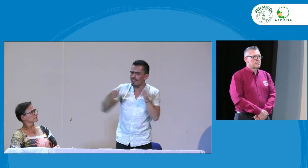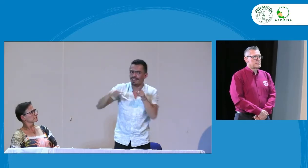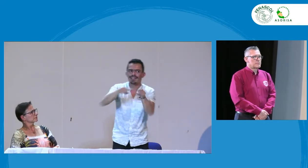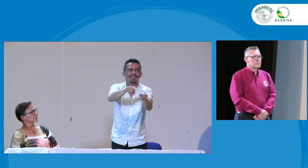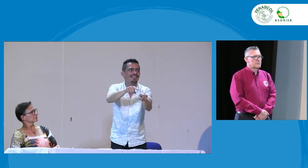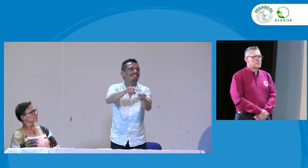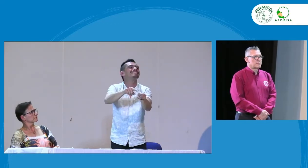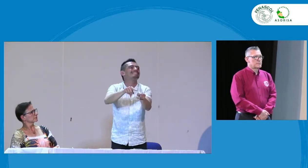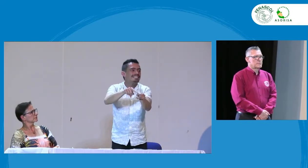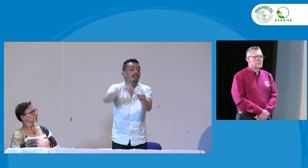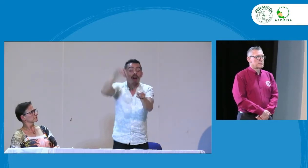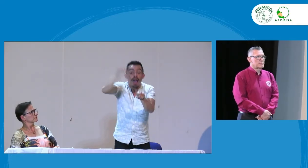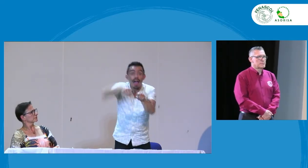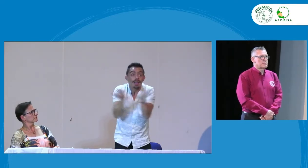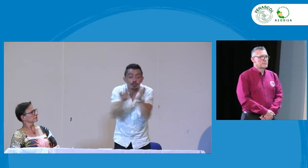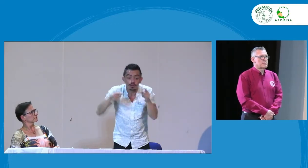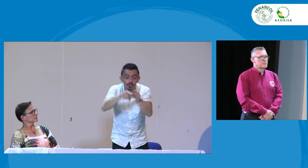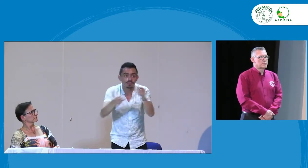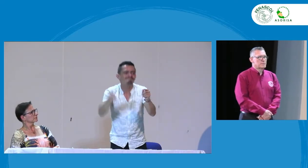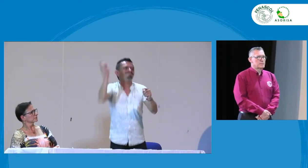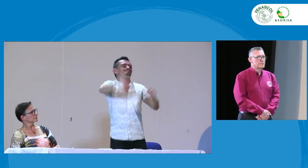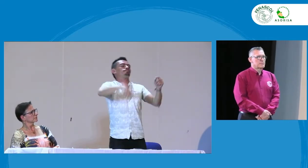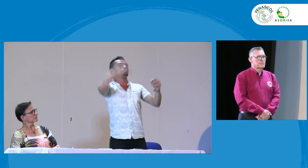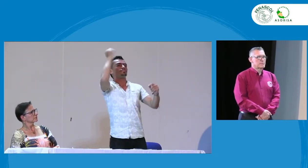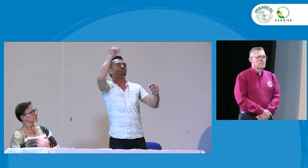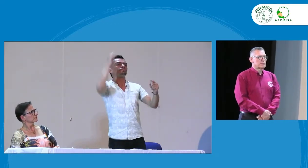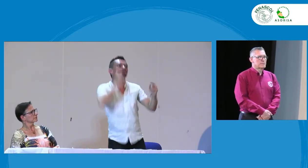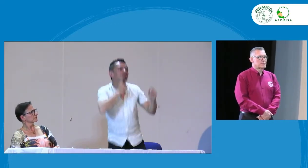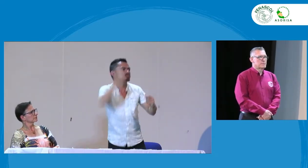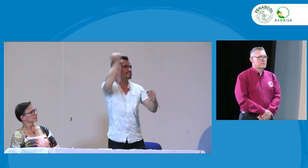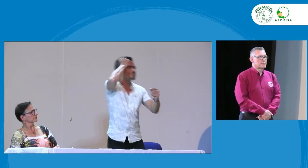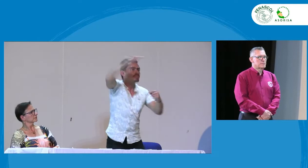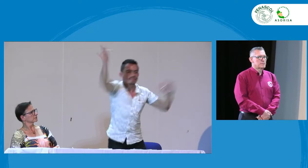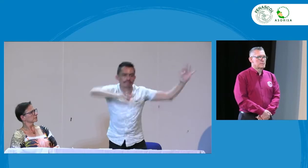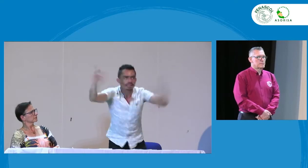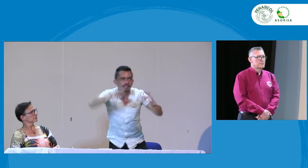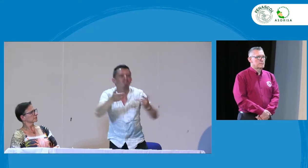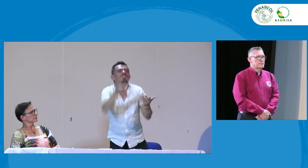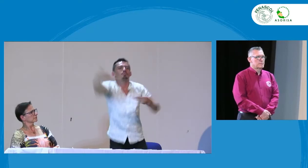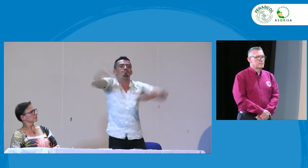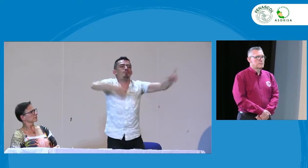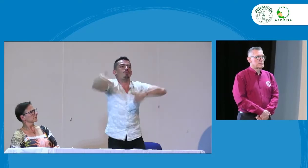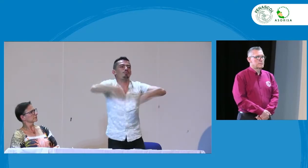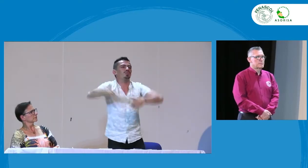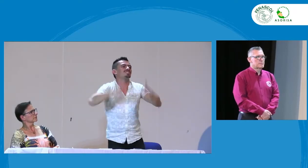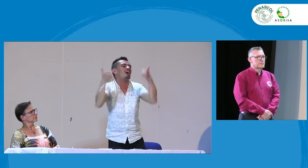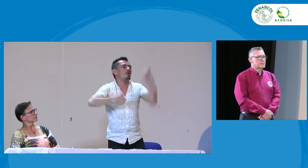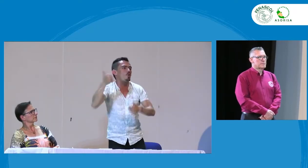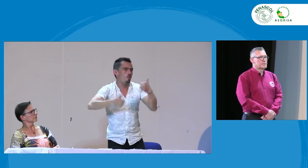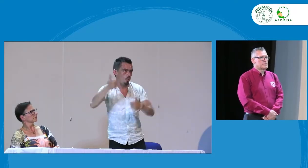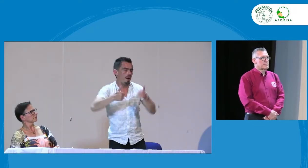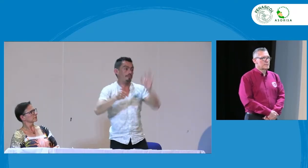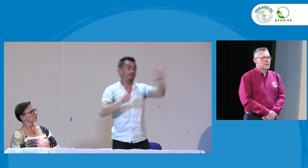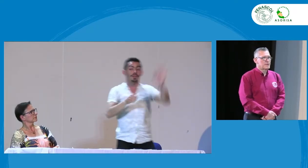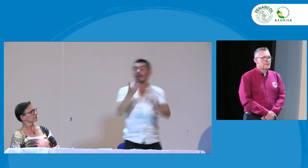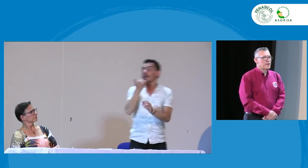integración y digamos que fue avanzando con el tiempo y empezamos a participar docentes sordos y hubo